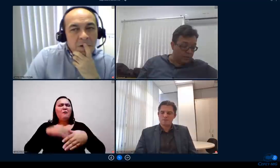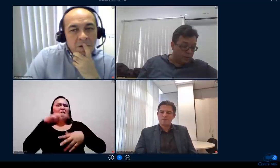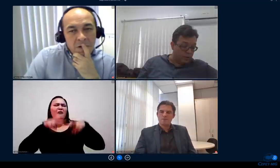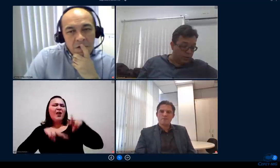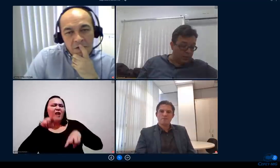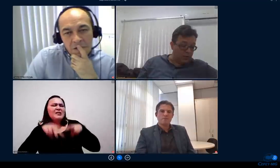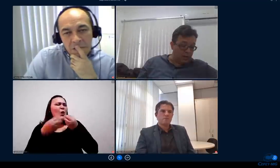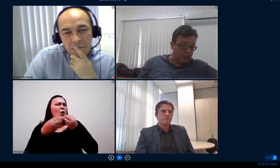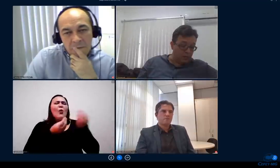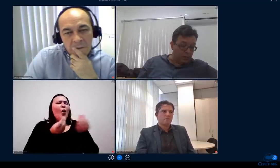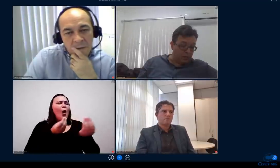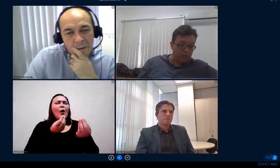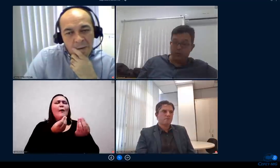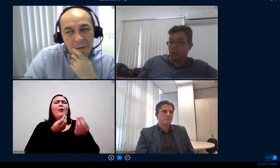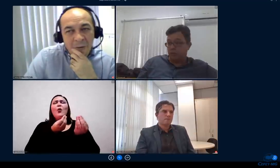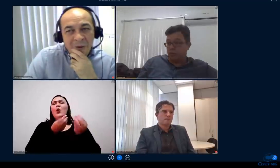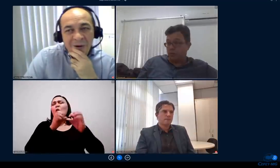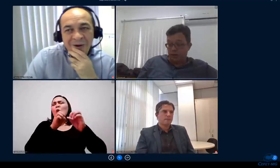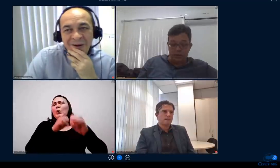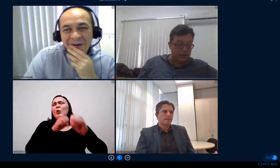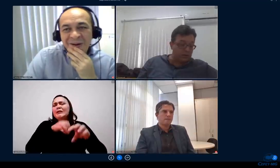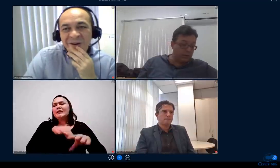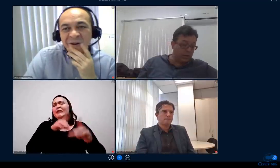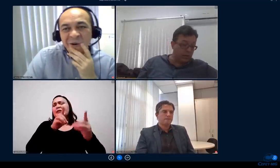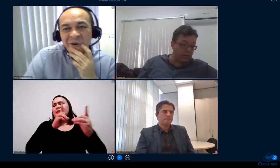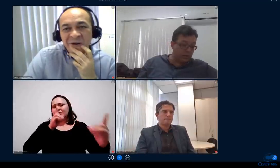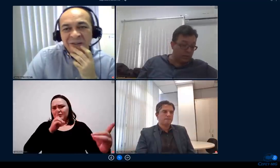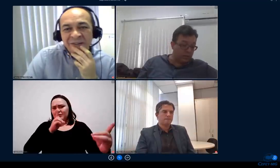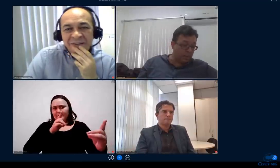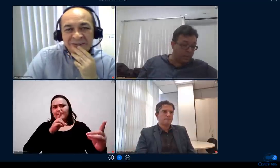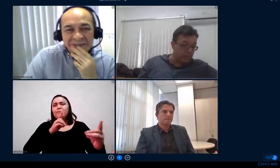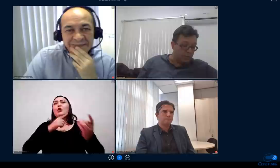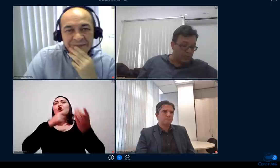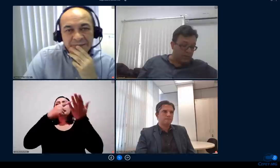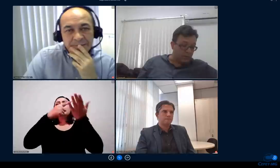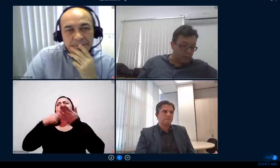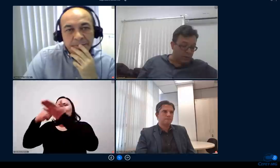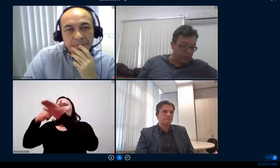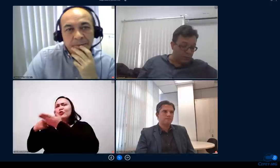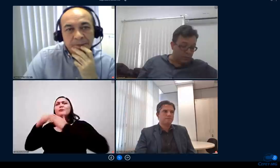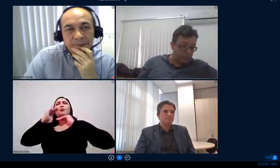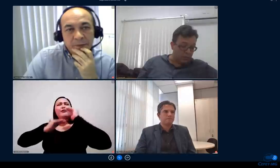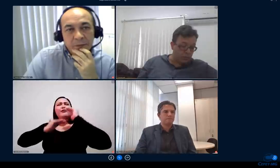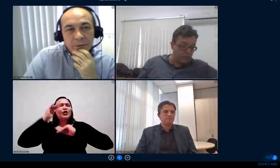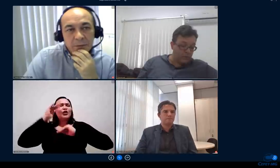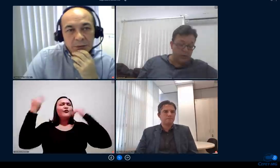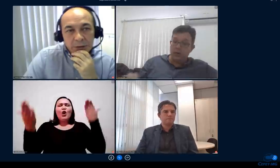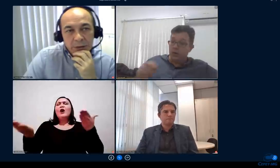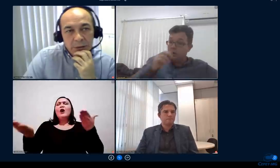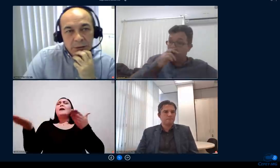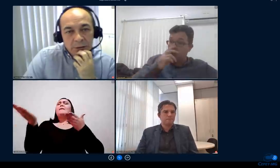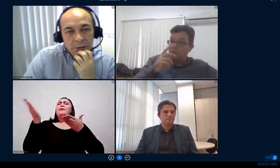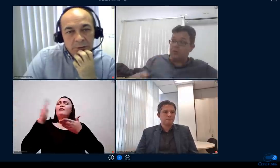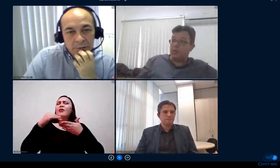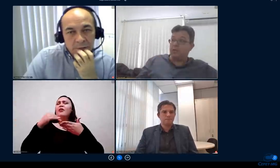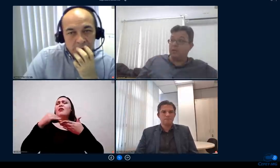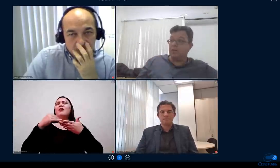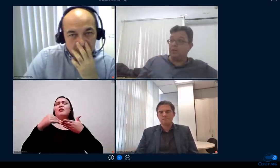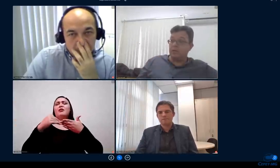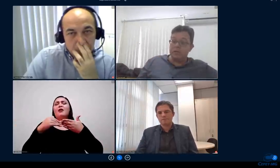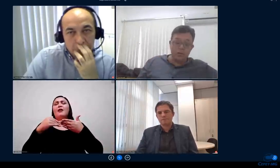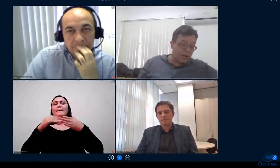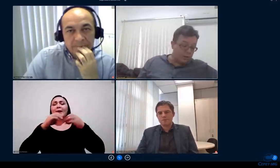webinar com isso convidamos especialistas externos né para fazer esse webinar com os professores dos